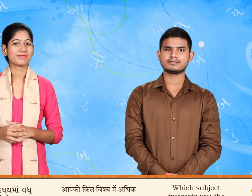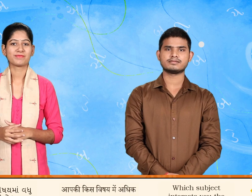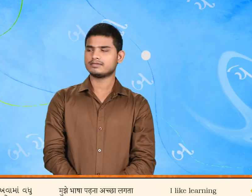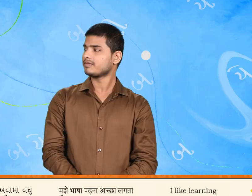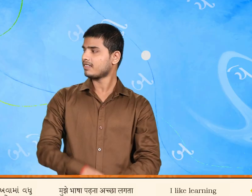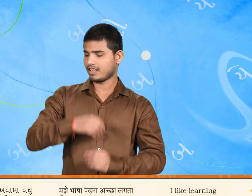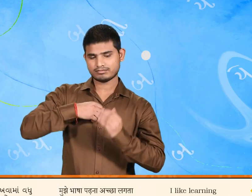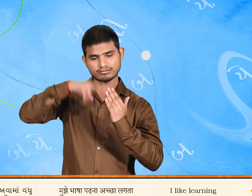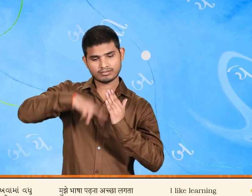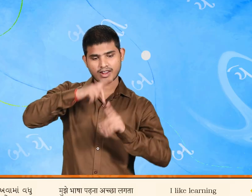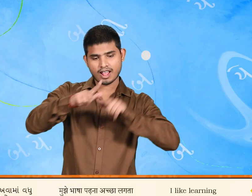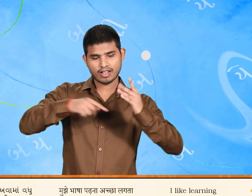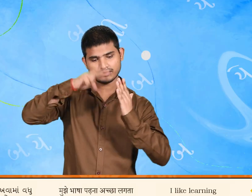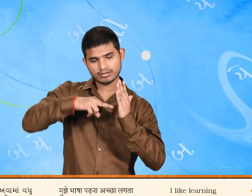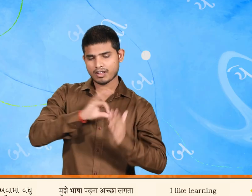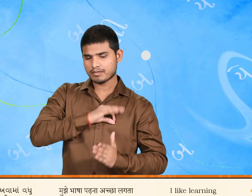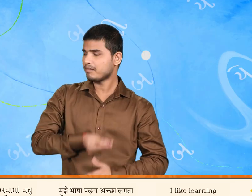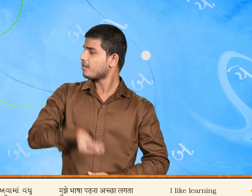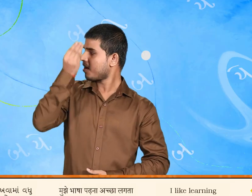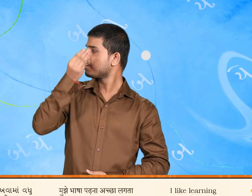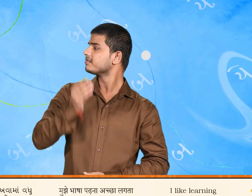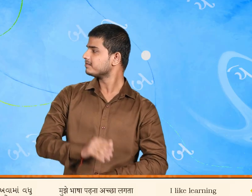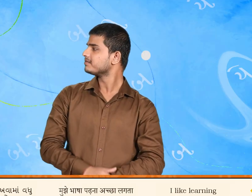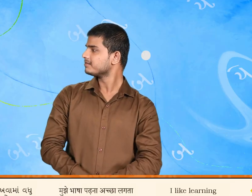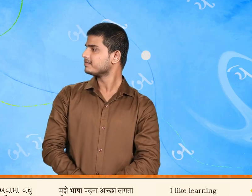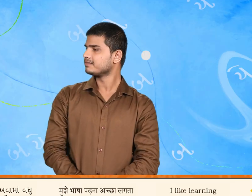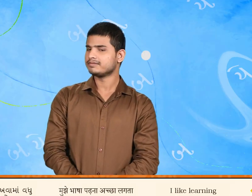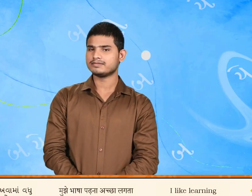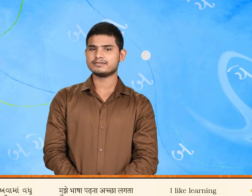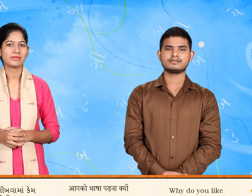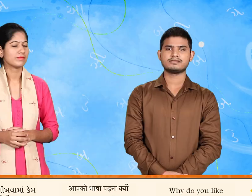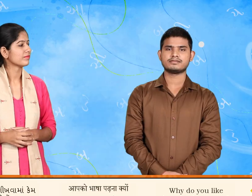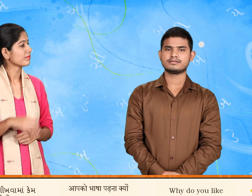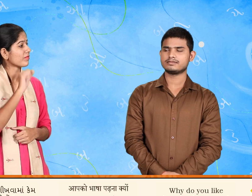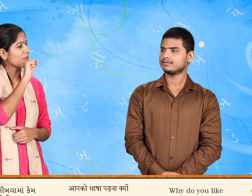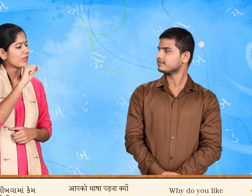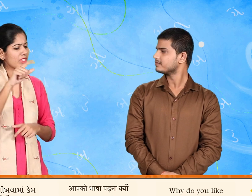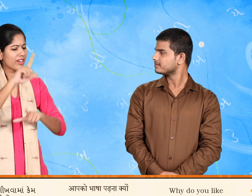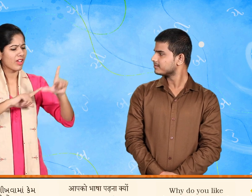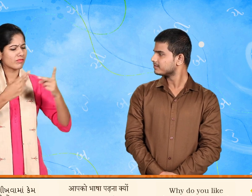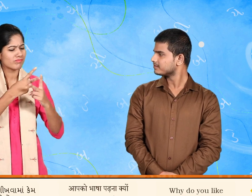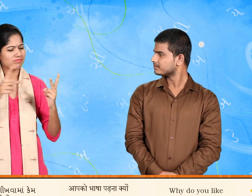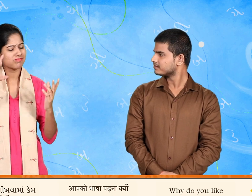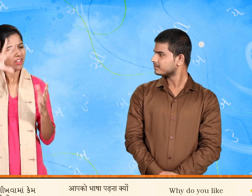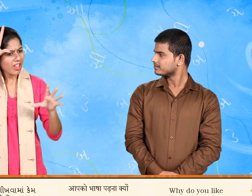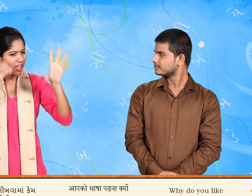મને ભાશા શિખ્વામાં વધુ રસ પડે છે તમને ભાશા શિખ્વામાં કેમ રસ પડે